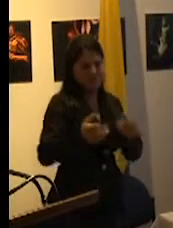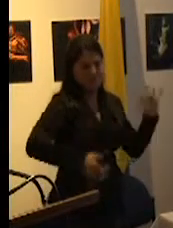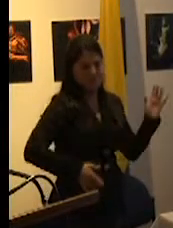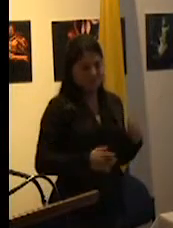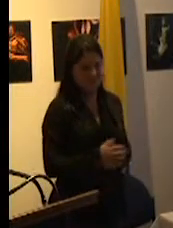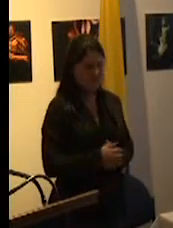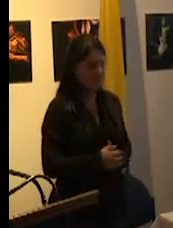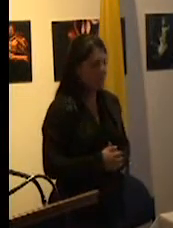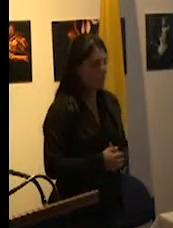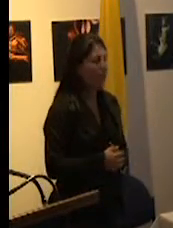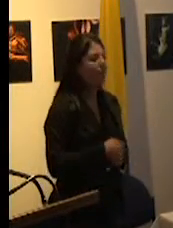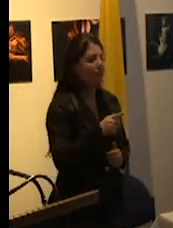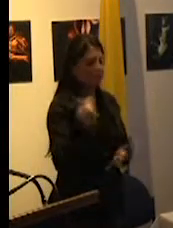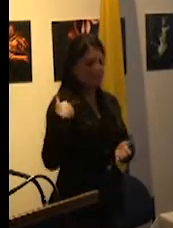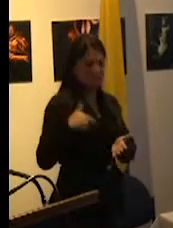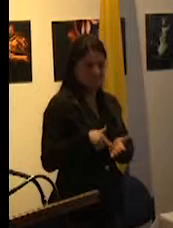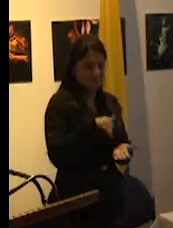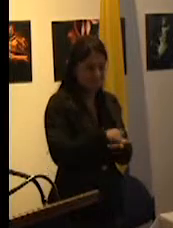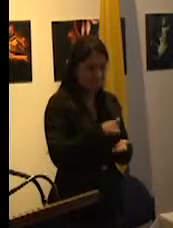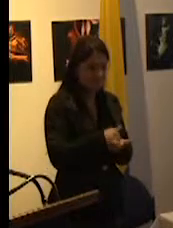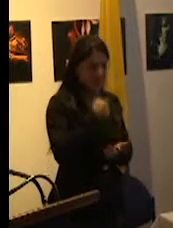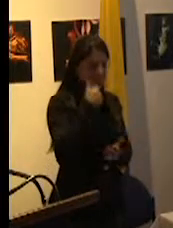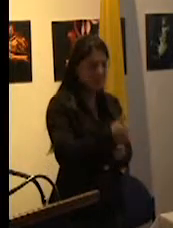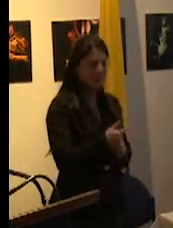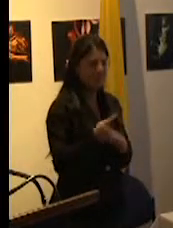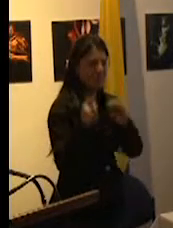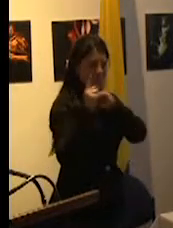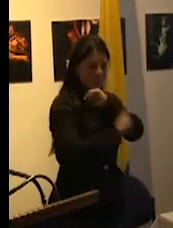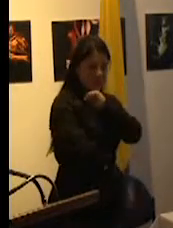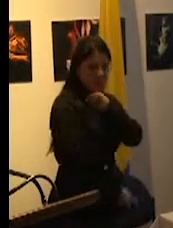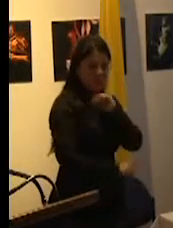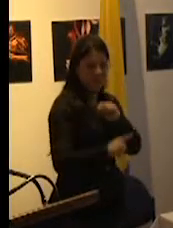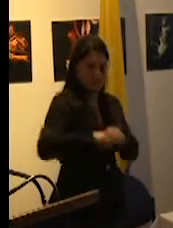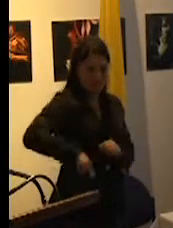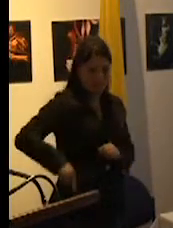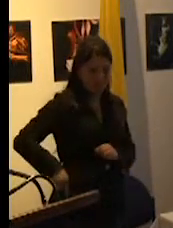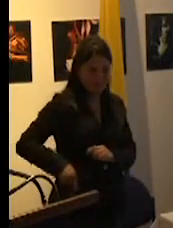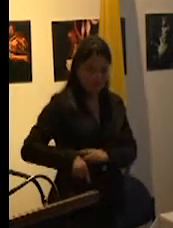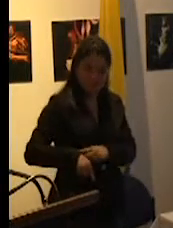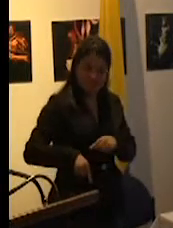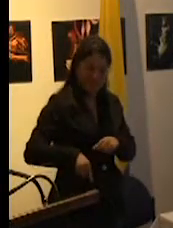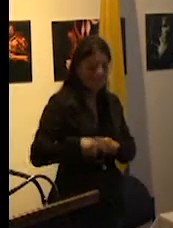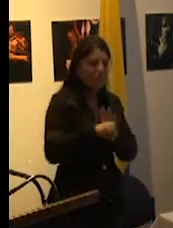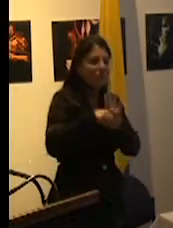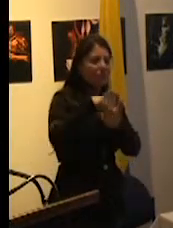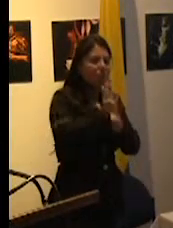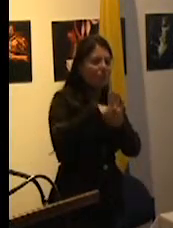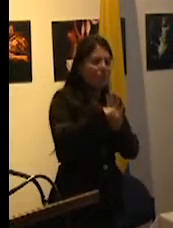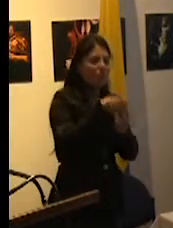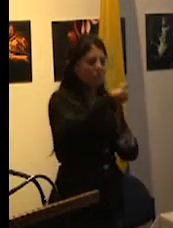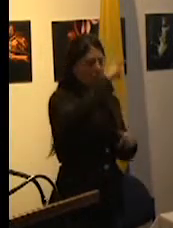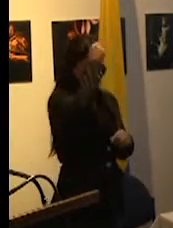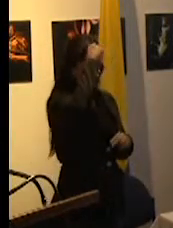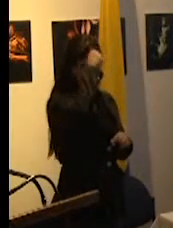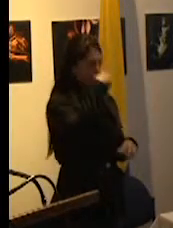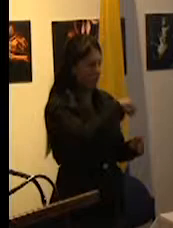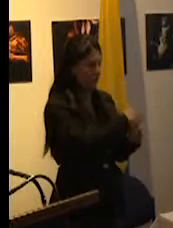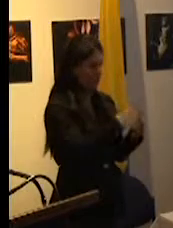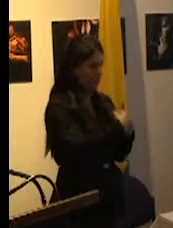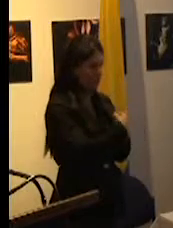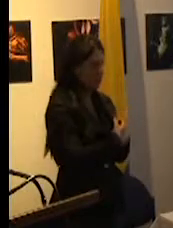teoría sociológica del castigo a la penalidad escolar como afirmación simbólica de los valores sociales